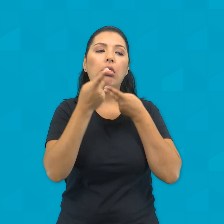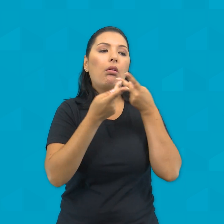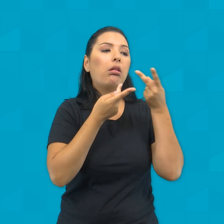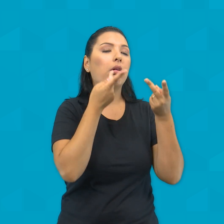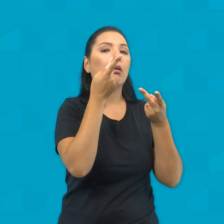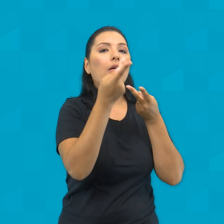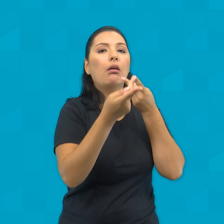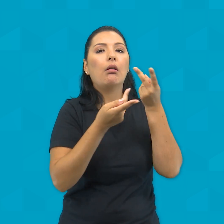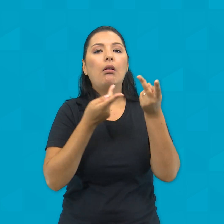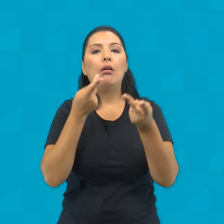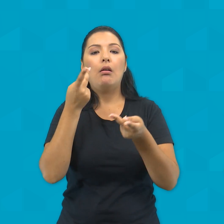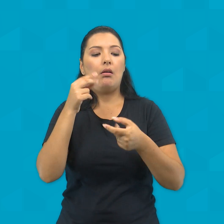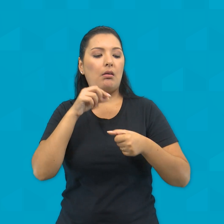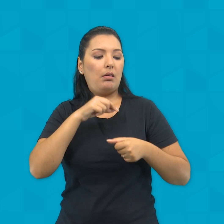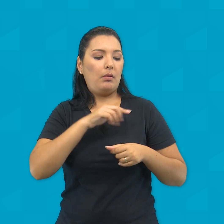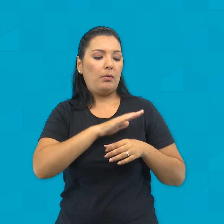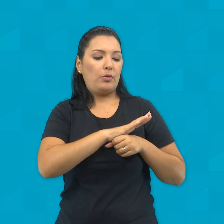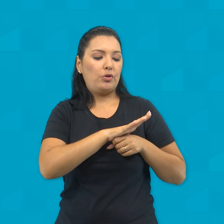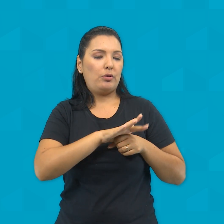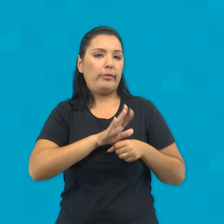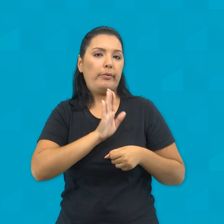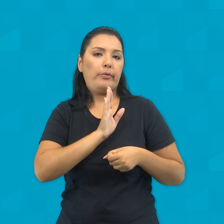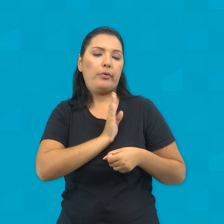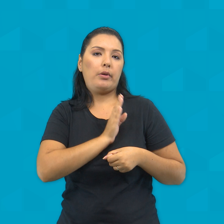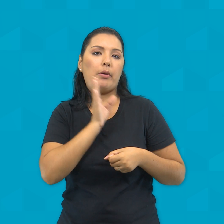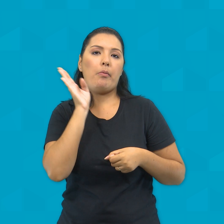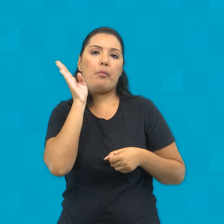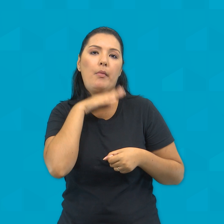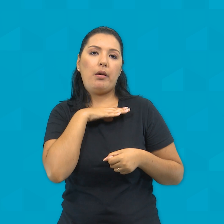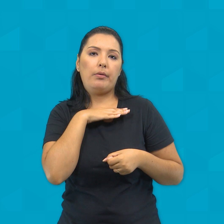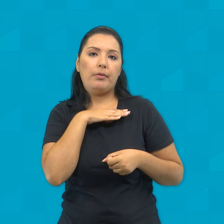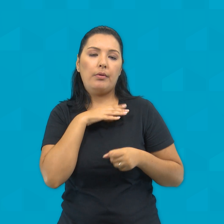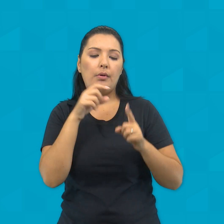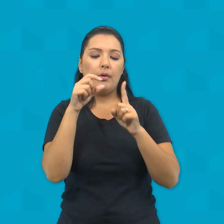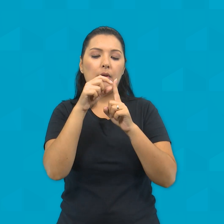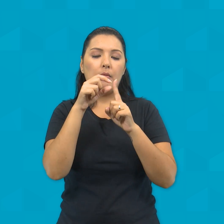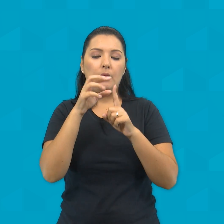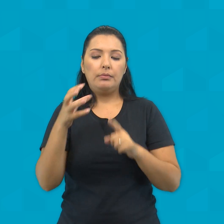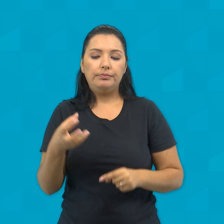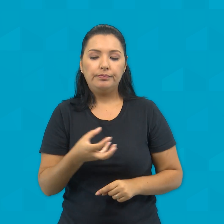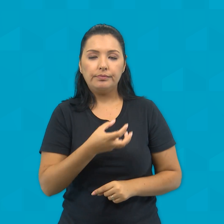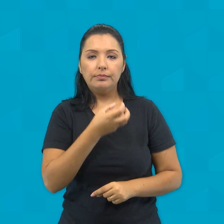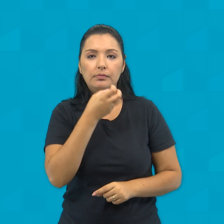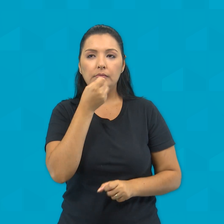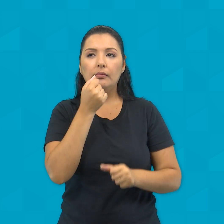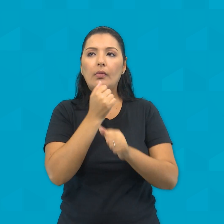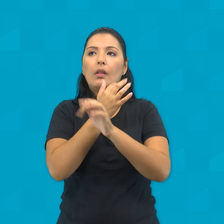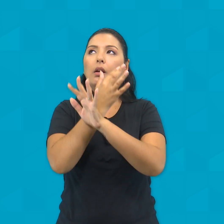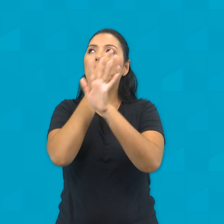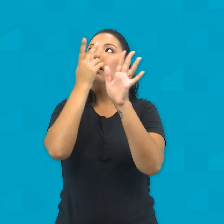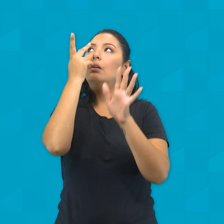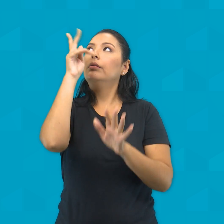coração está cheio. Palavra da salvação. Glória a vós, Senhor.